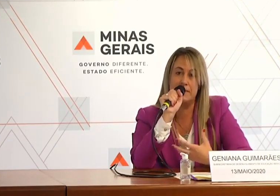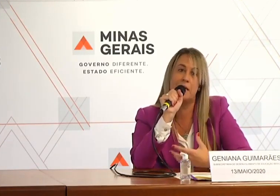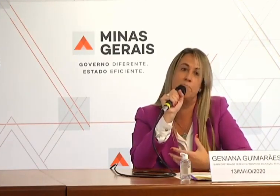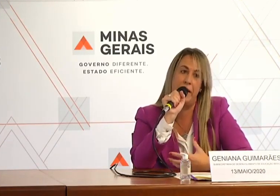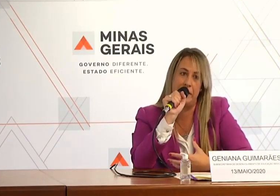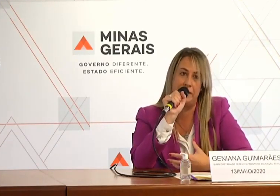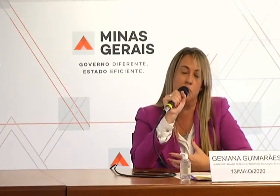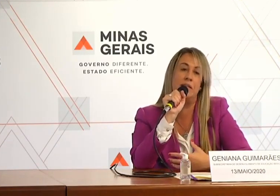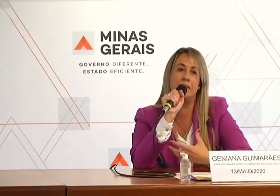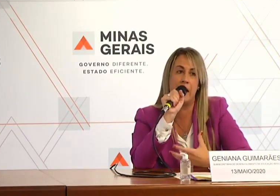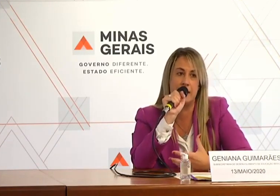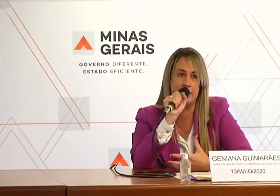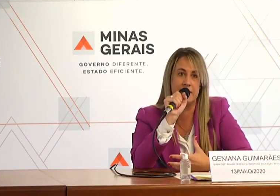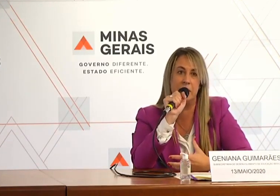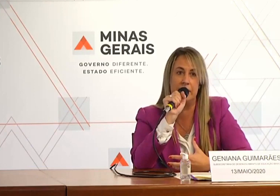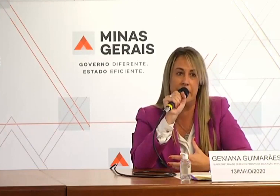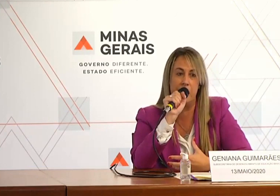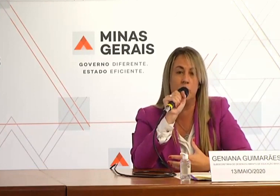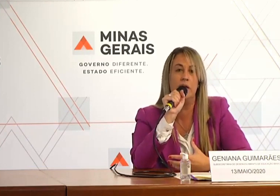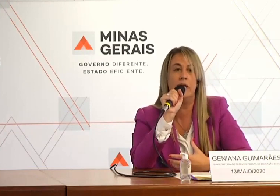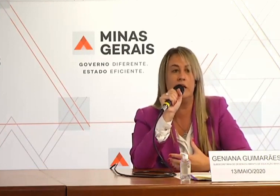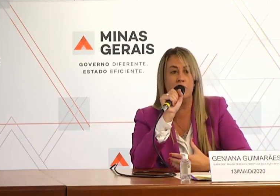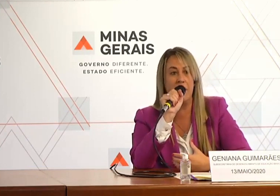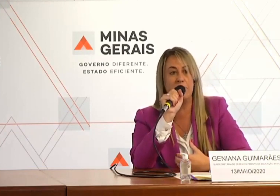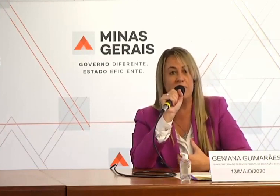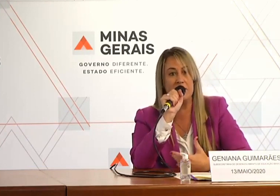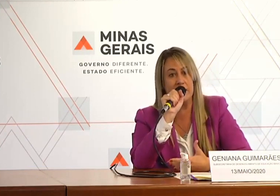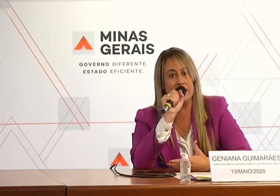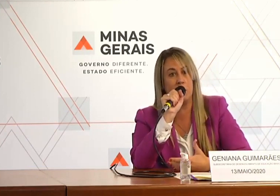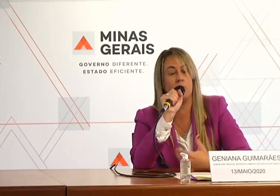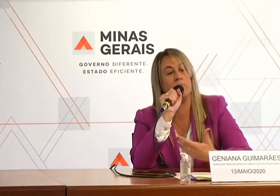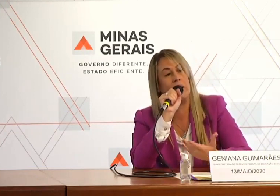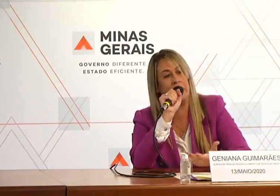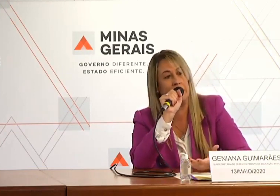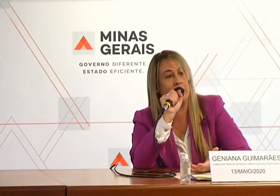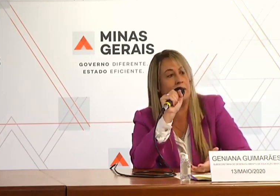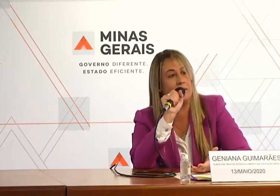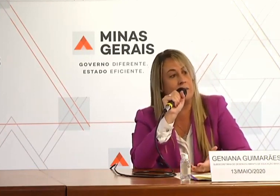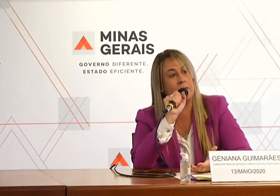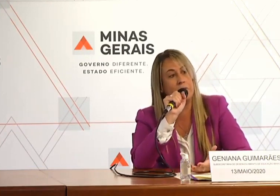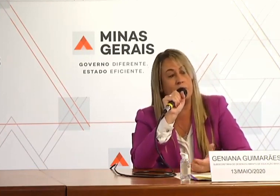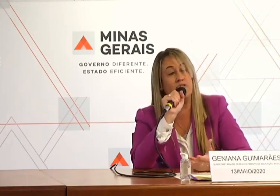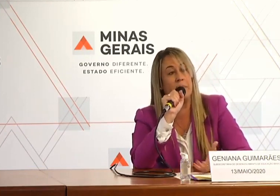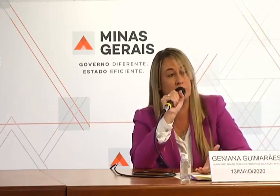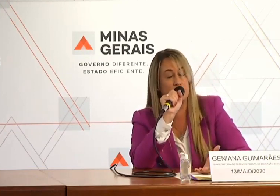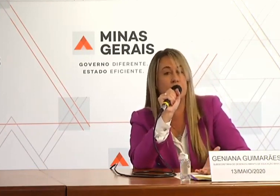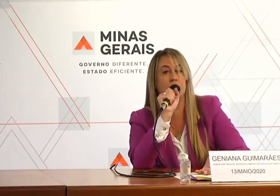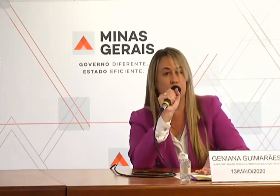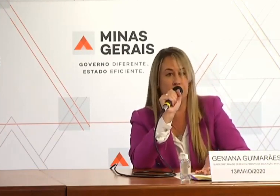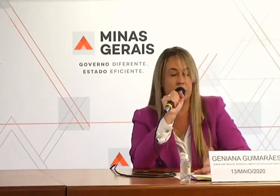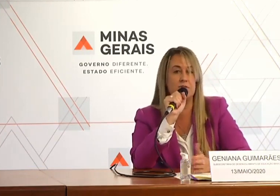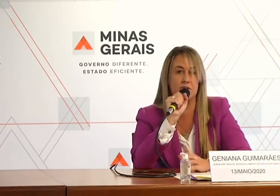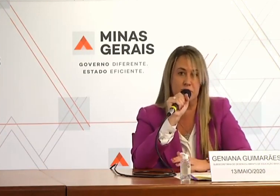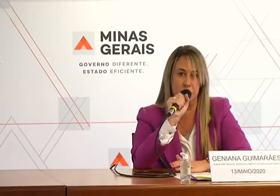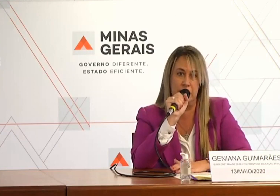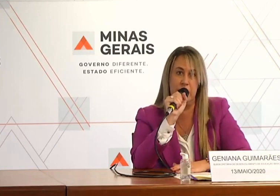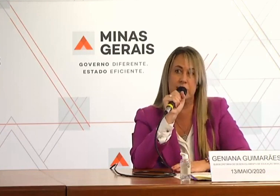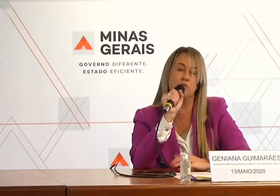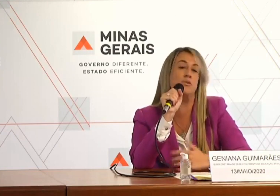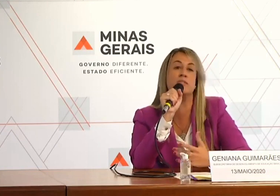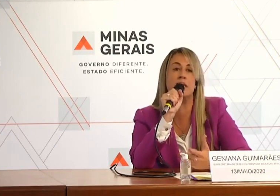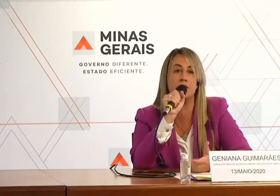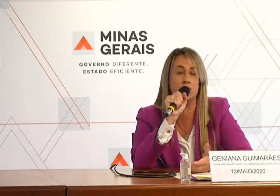de conhecer bem o que traz esse material, ele vai fazer, então, o movimento de tira dúvida dos seus